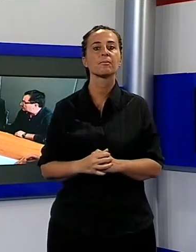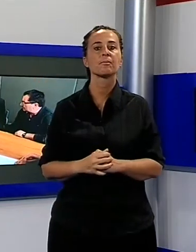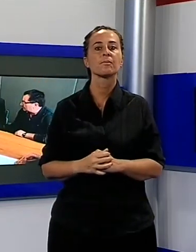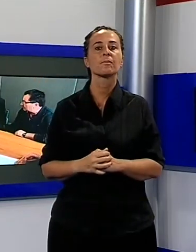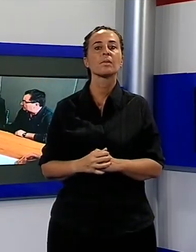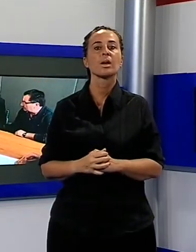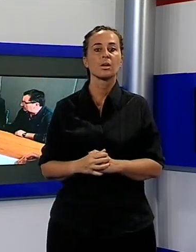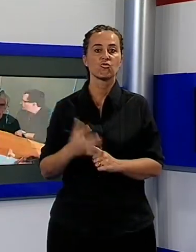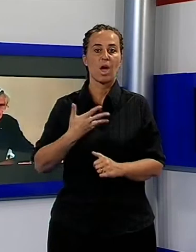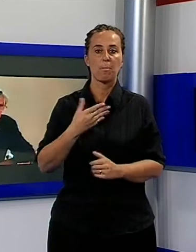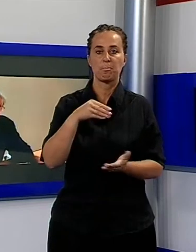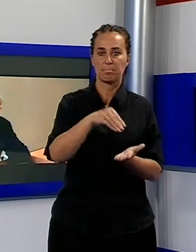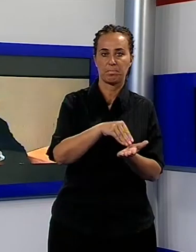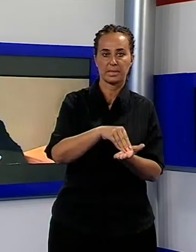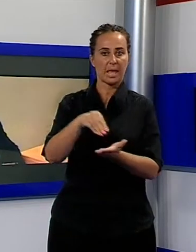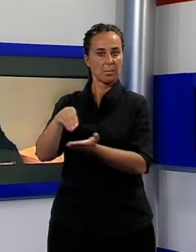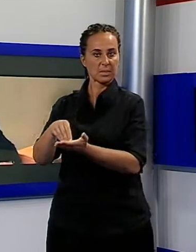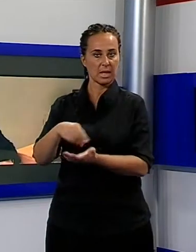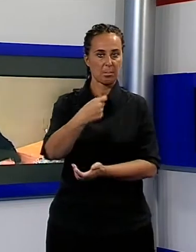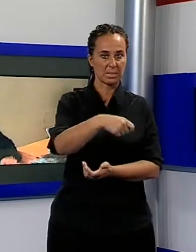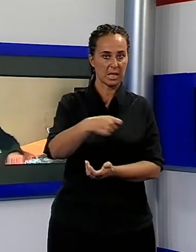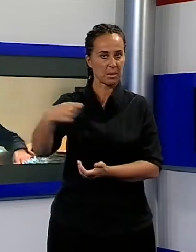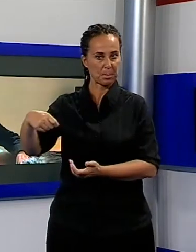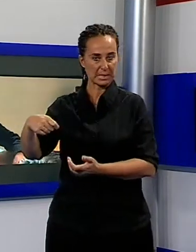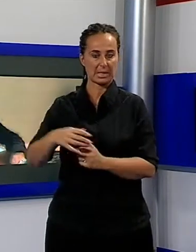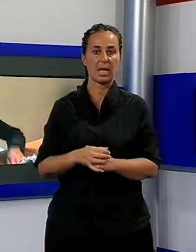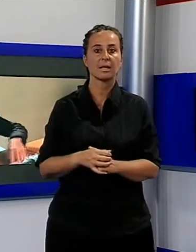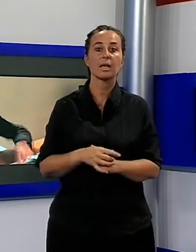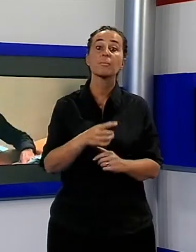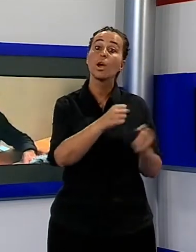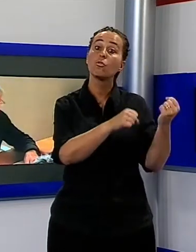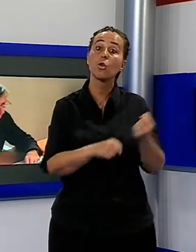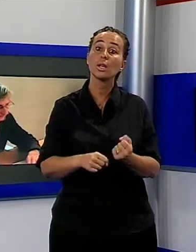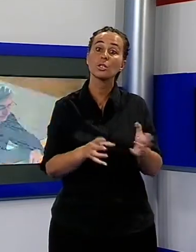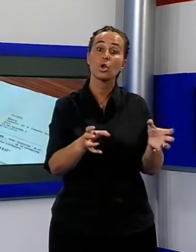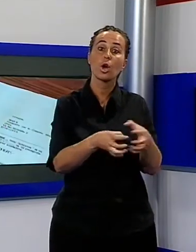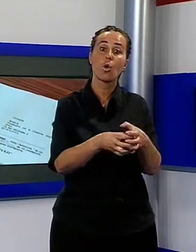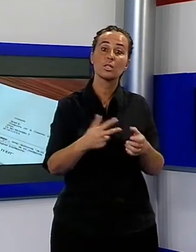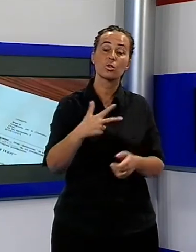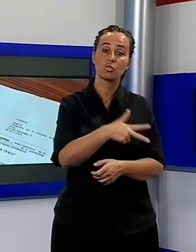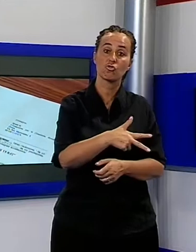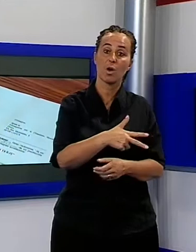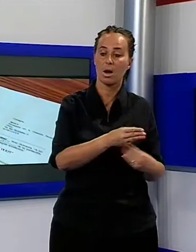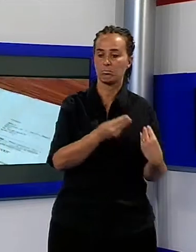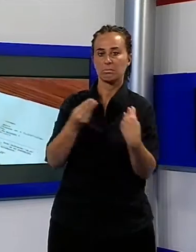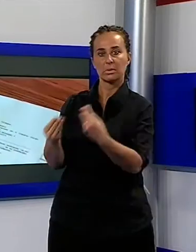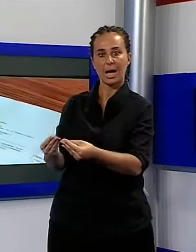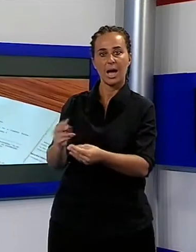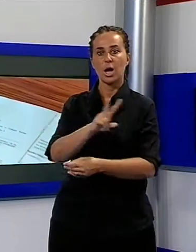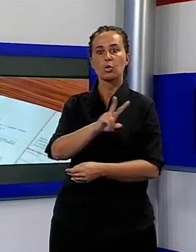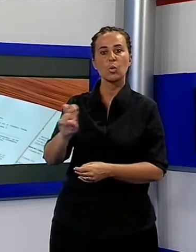Bartolomeo Dinucci. La Fondazione per la coesione sociale ha concesso un contributo di 200 mila Euro, grazie